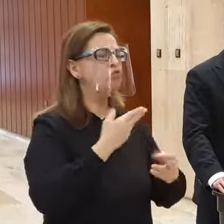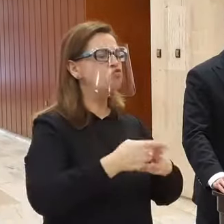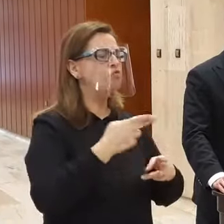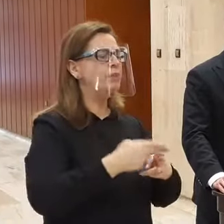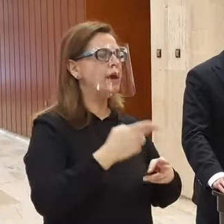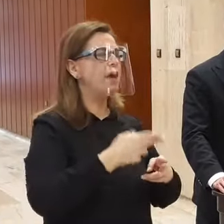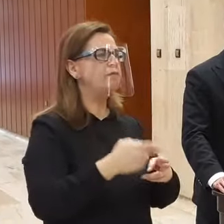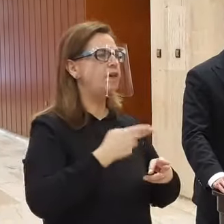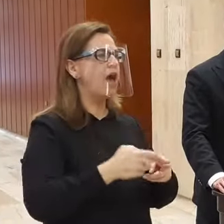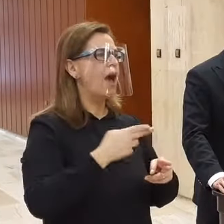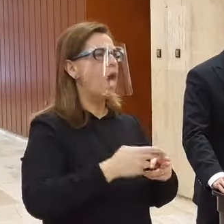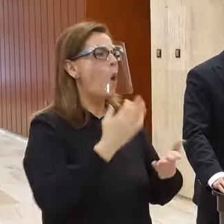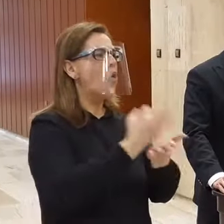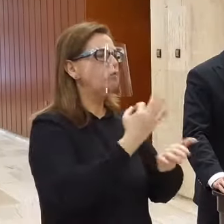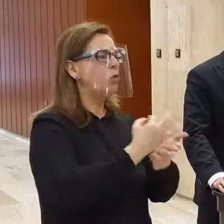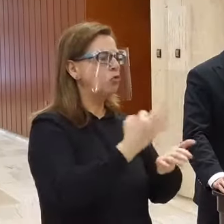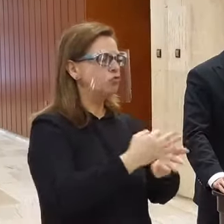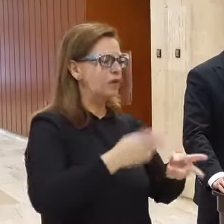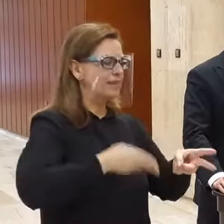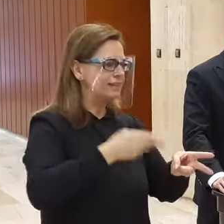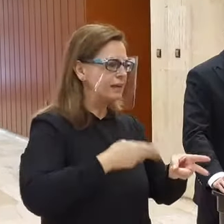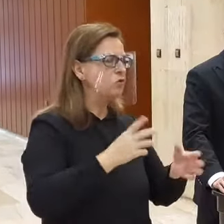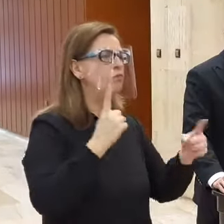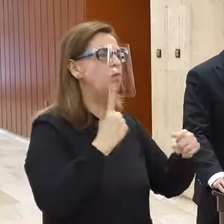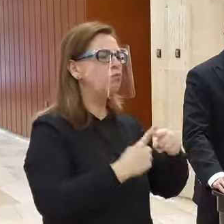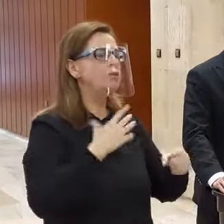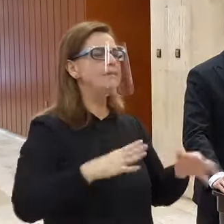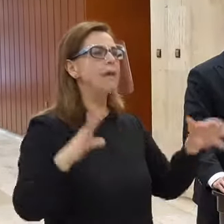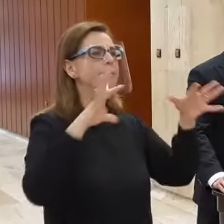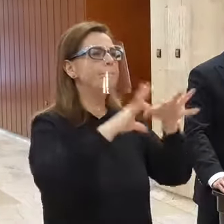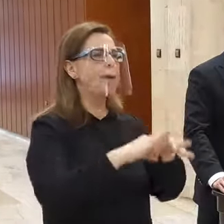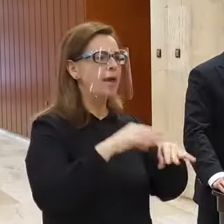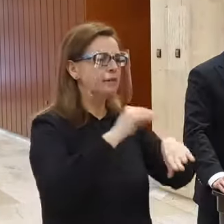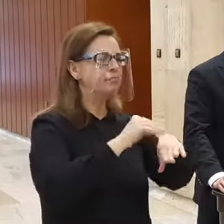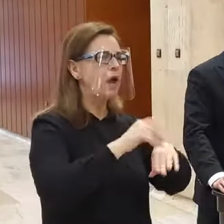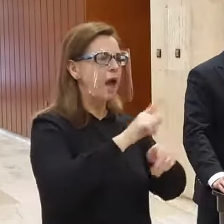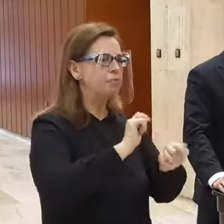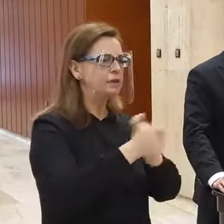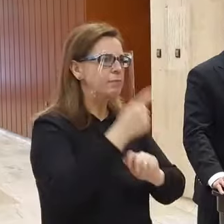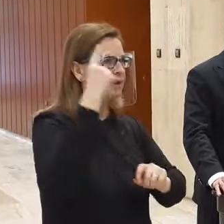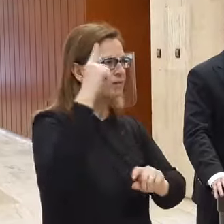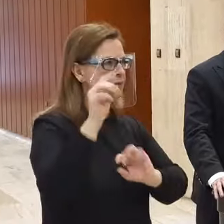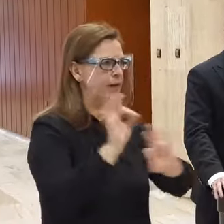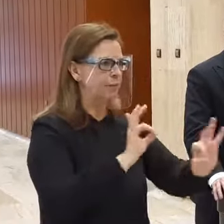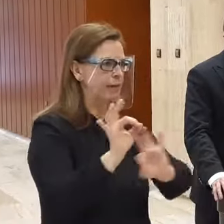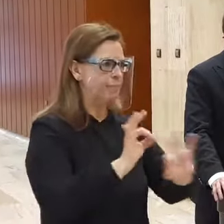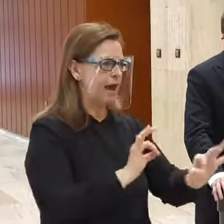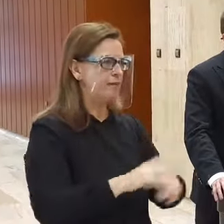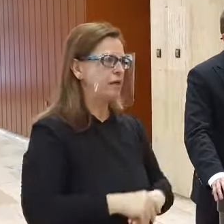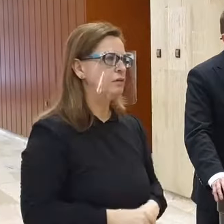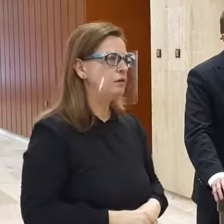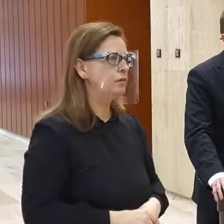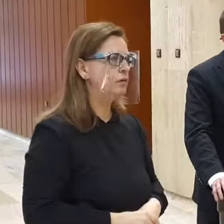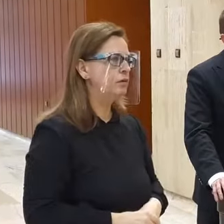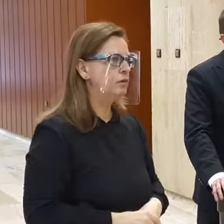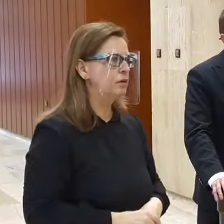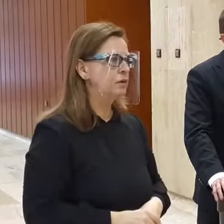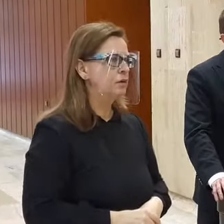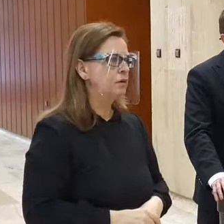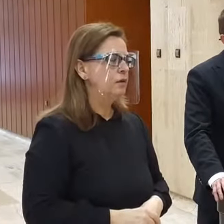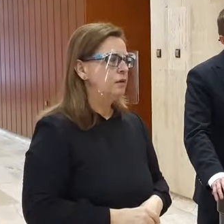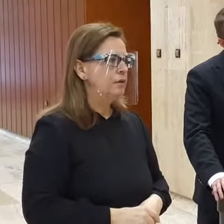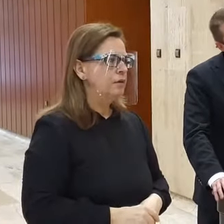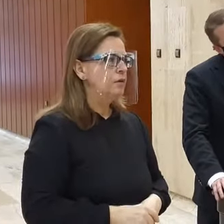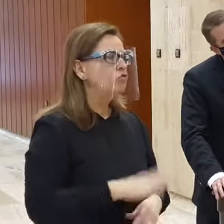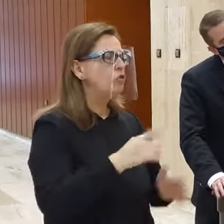takisto chceme v dostatočnom predstihu informovať našich partnerov, aby sa na prípadné zmeny dokázali pripraviť. Počkáme, že od tieto